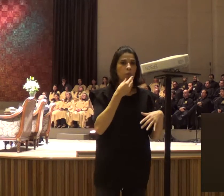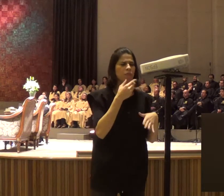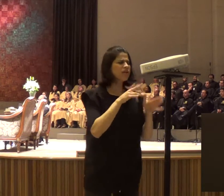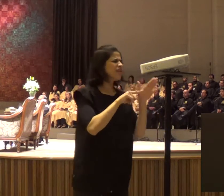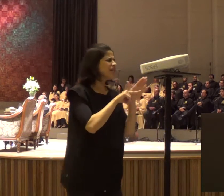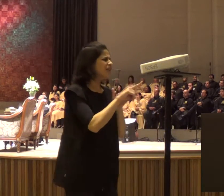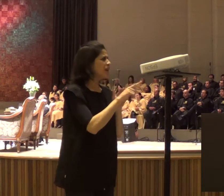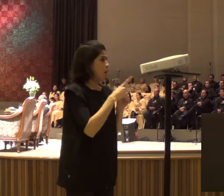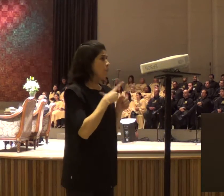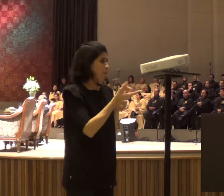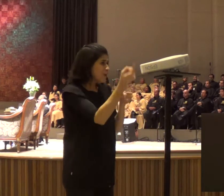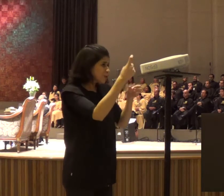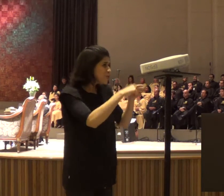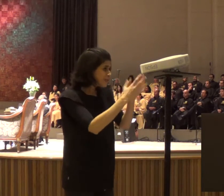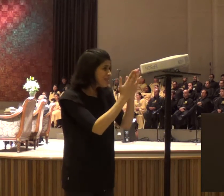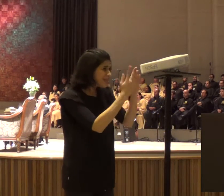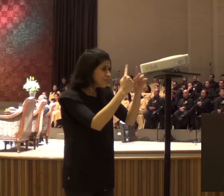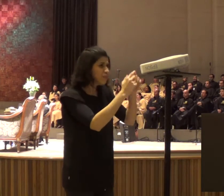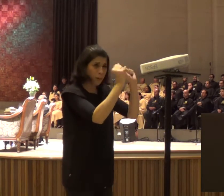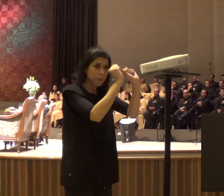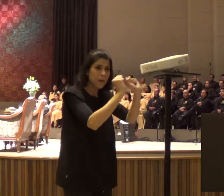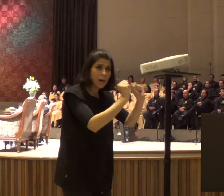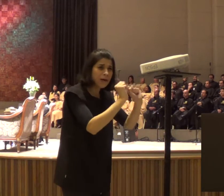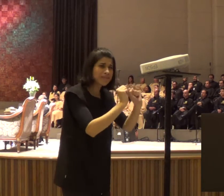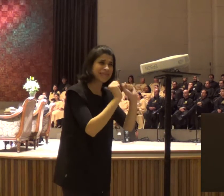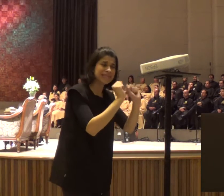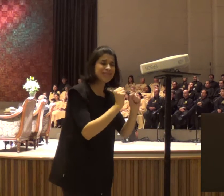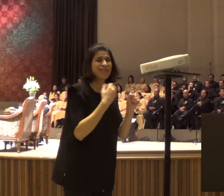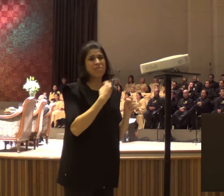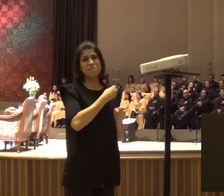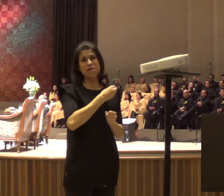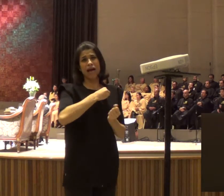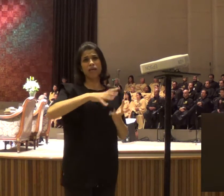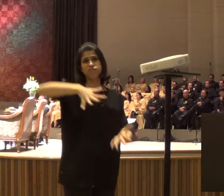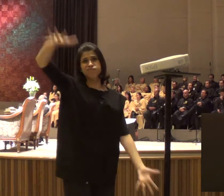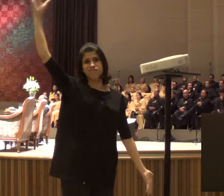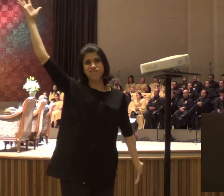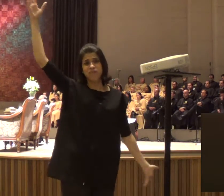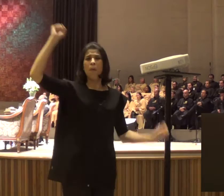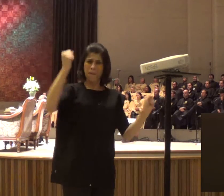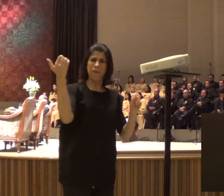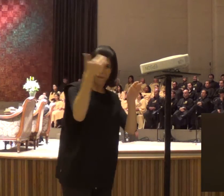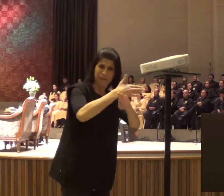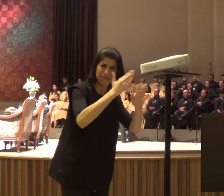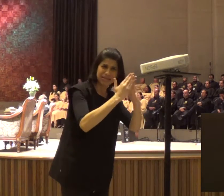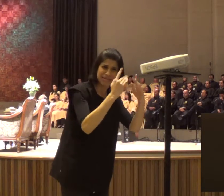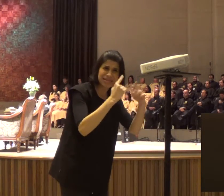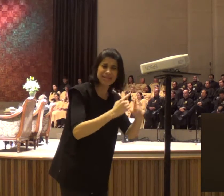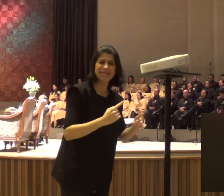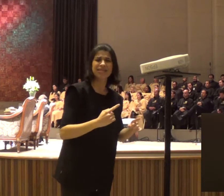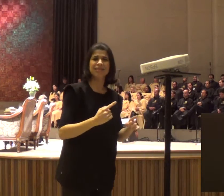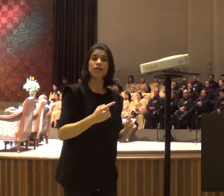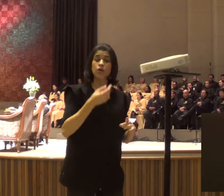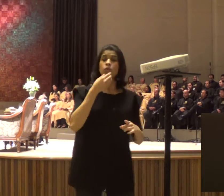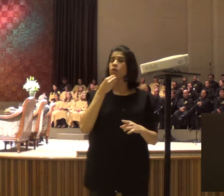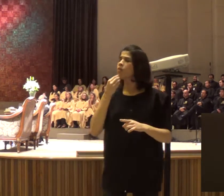claro, tem lugar para você, na igreja, tem lugar para você, na casa de Deus, mas, isso não significa, que